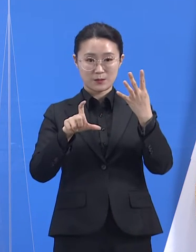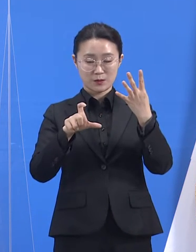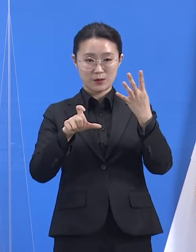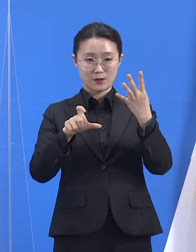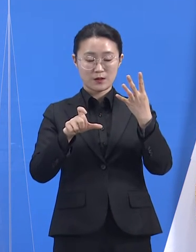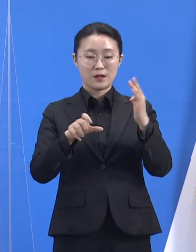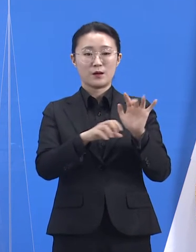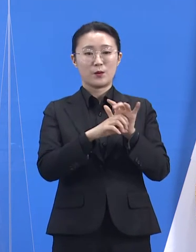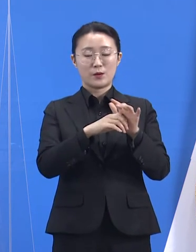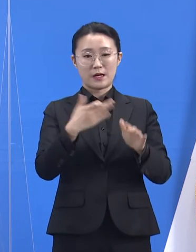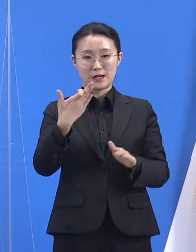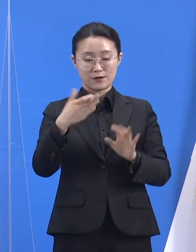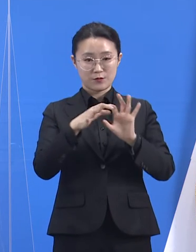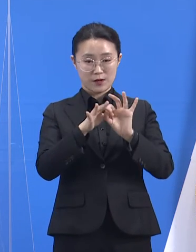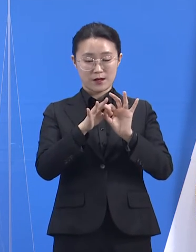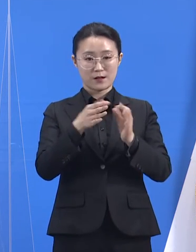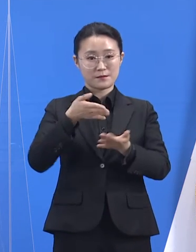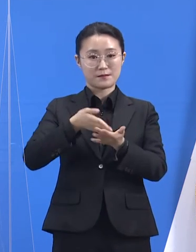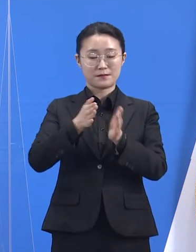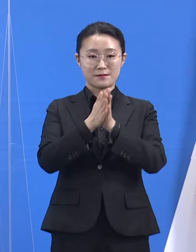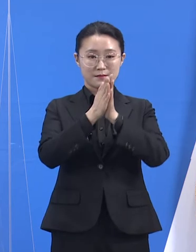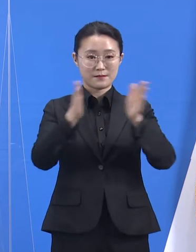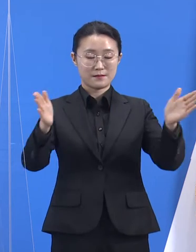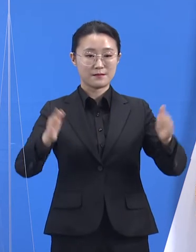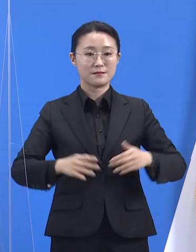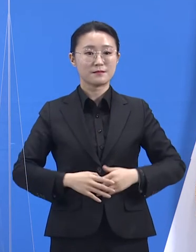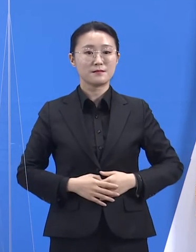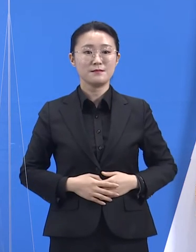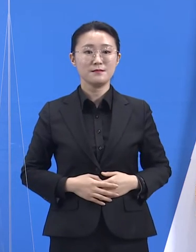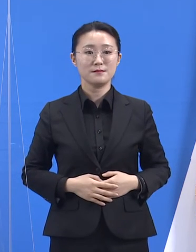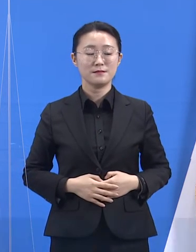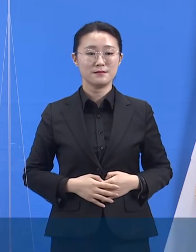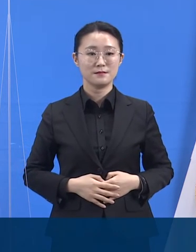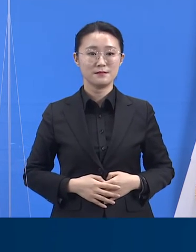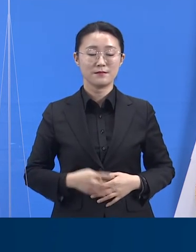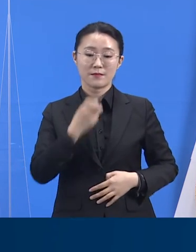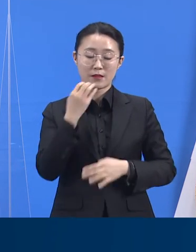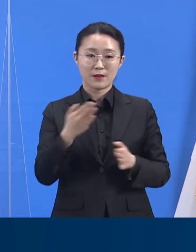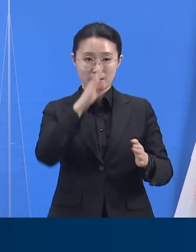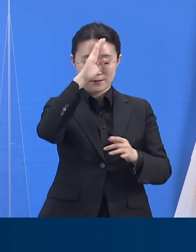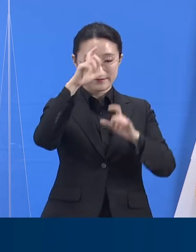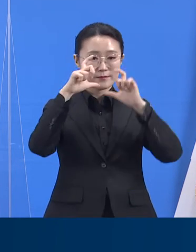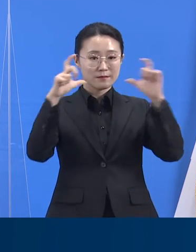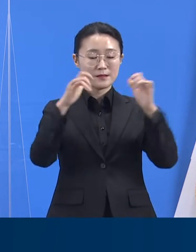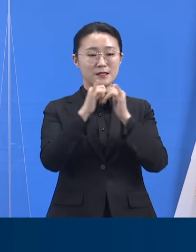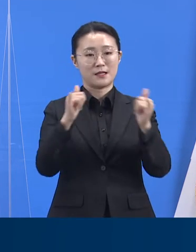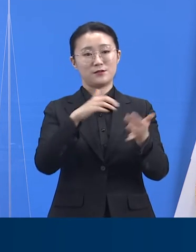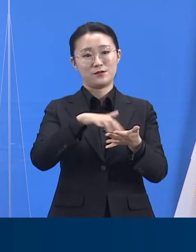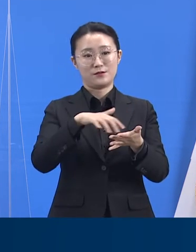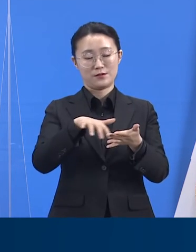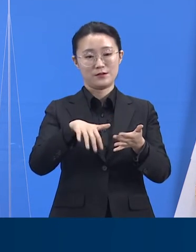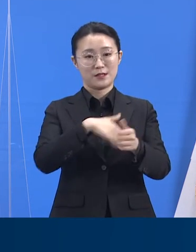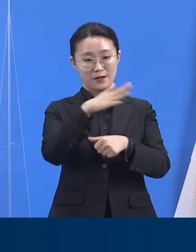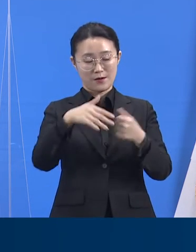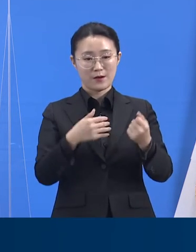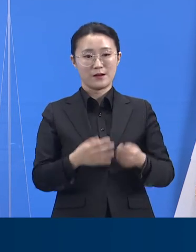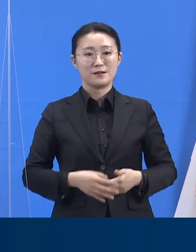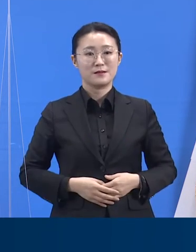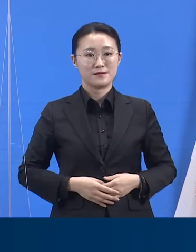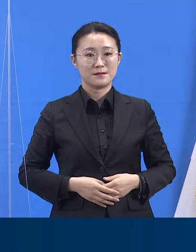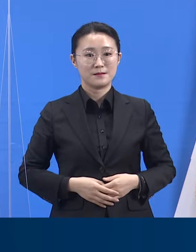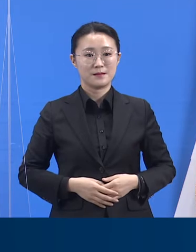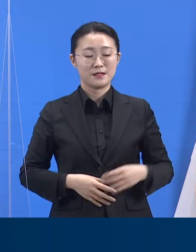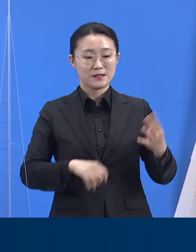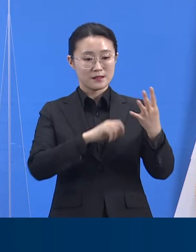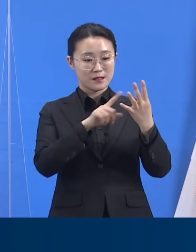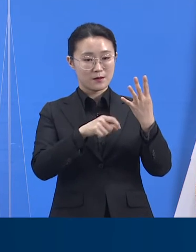코로나19 대응 관련 정례 기자회견을 시작하겠습니다. 경기도의 확진자 발생 현황입니다. 4월 15일